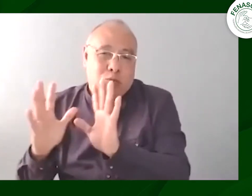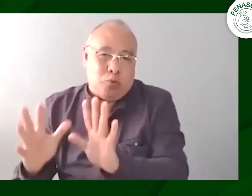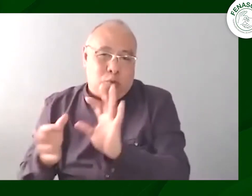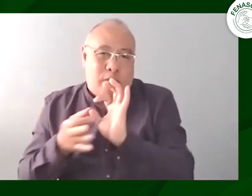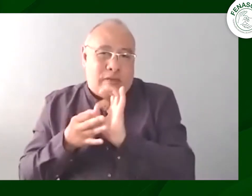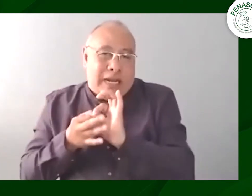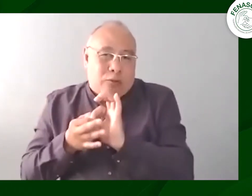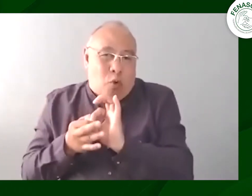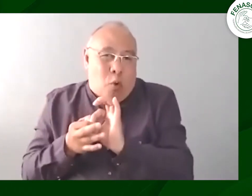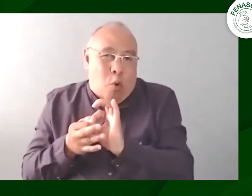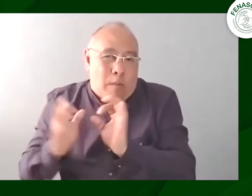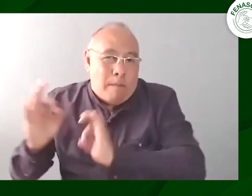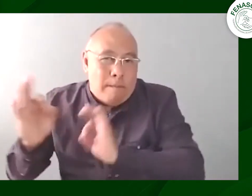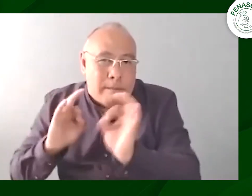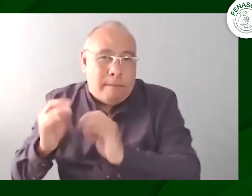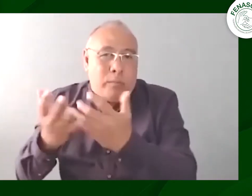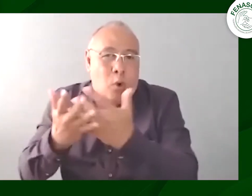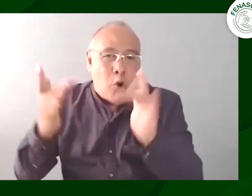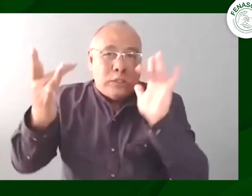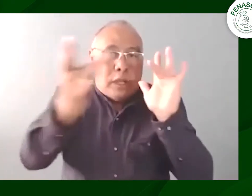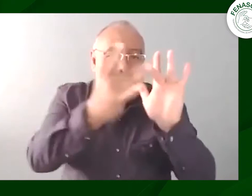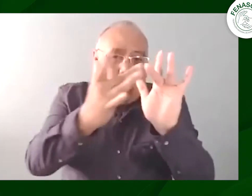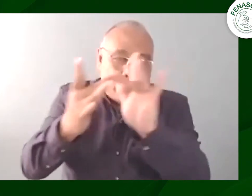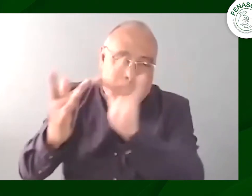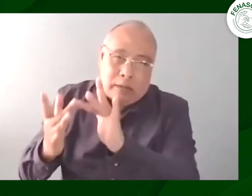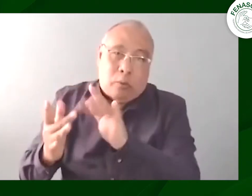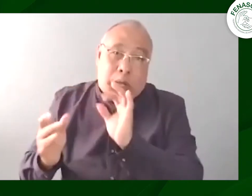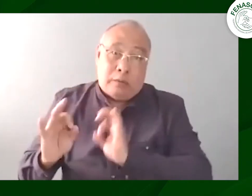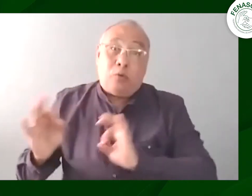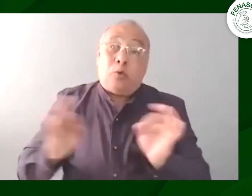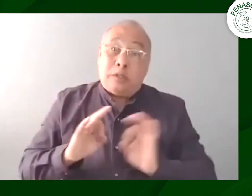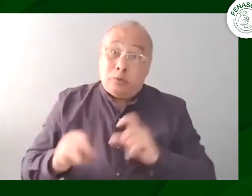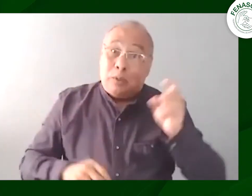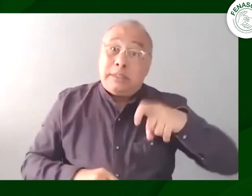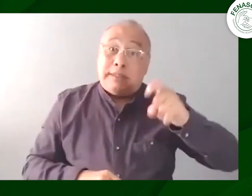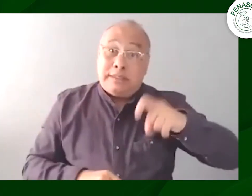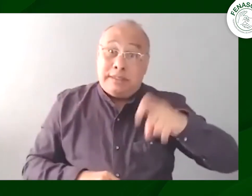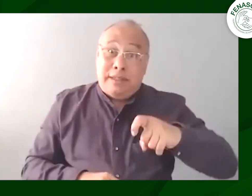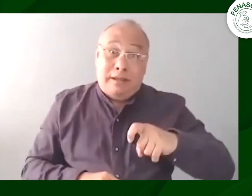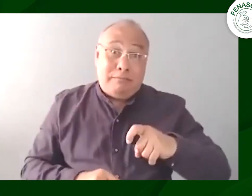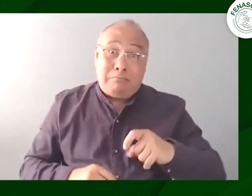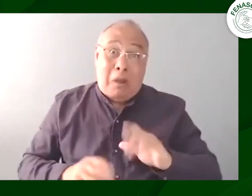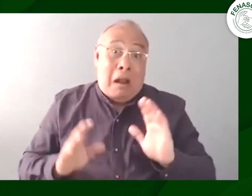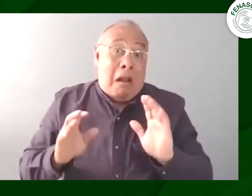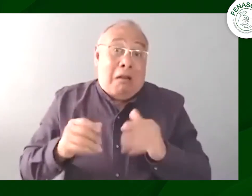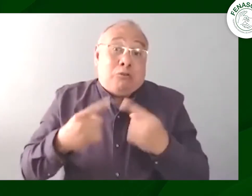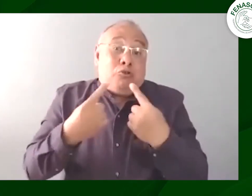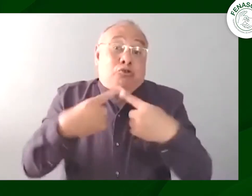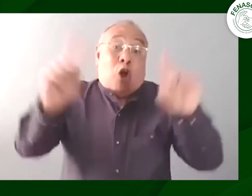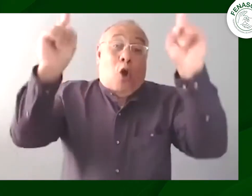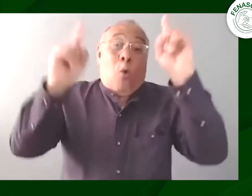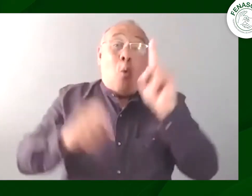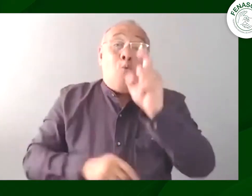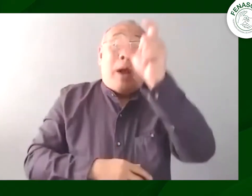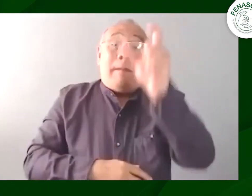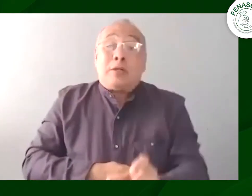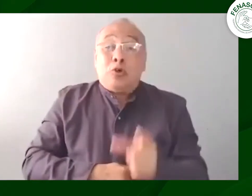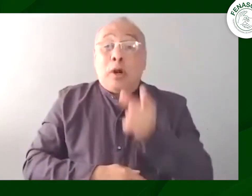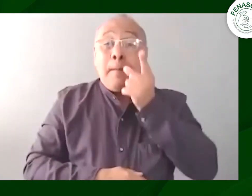más todo este grupo que les comento que hace parte de los trabajadores de Fenascol pues que nos apoyaron y que también ayudaron con